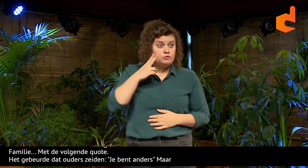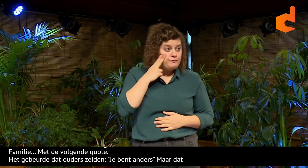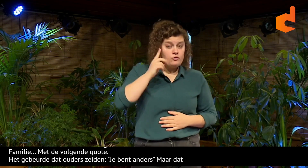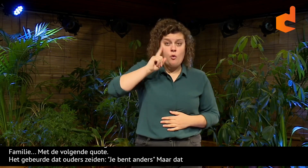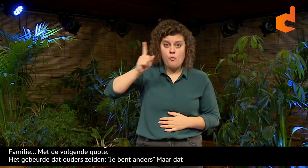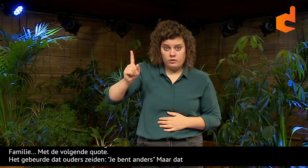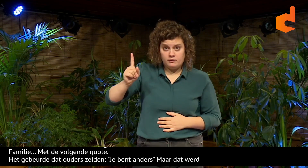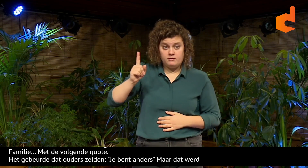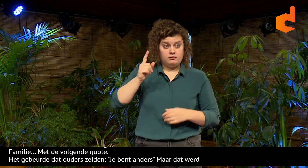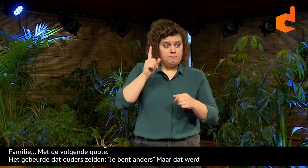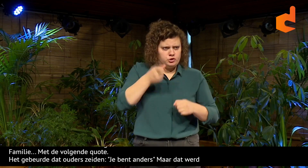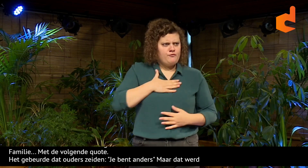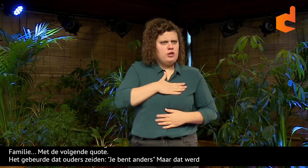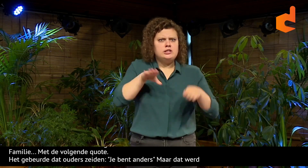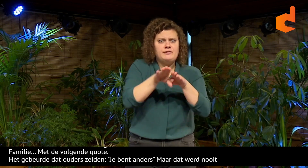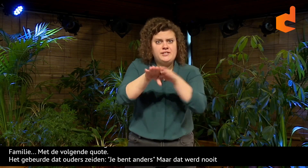je mist toch dingen.